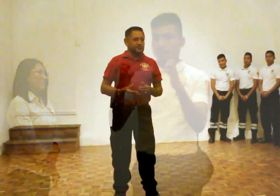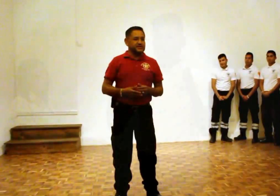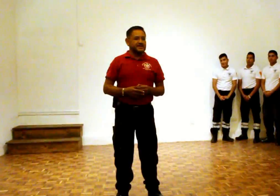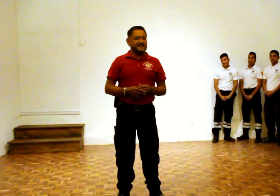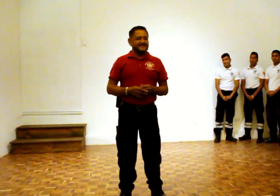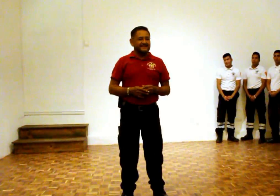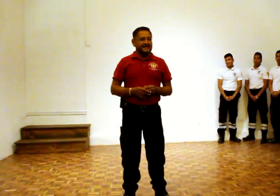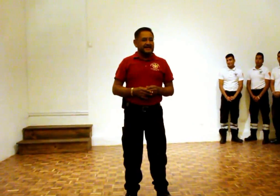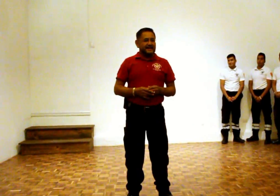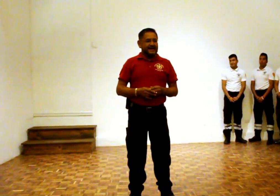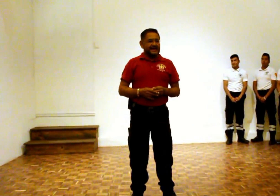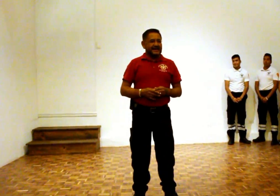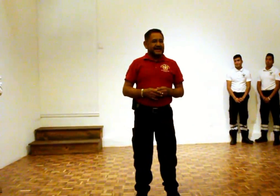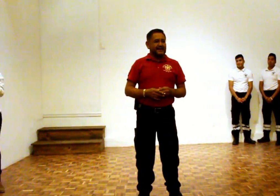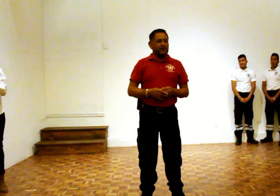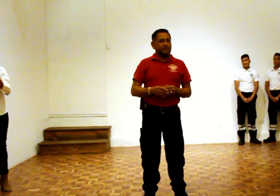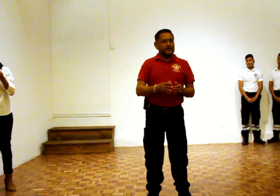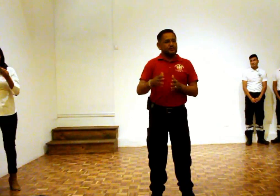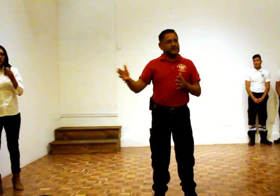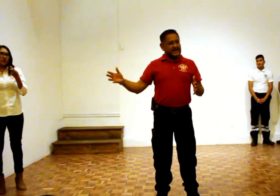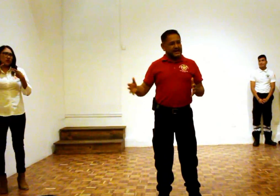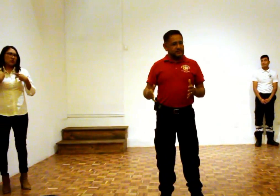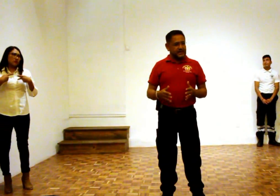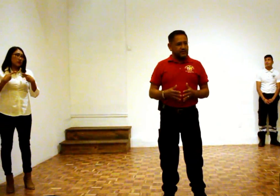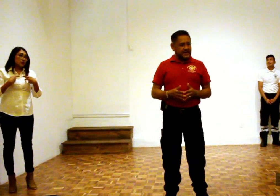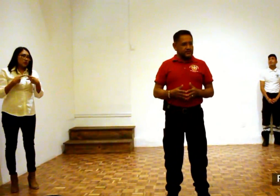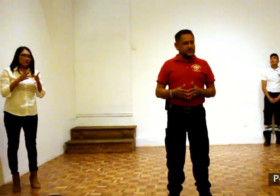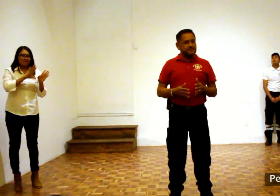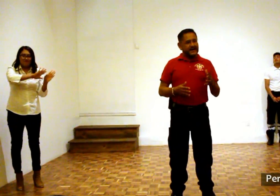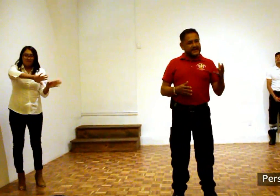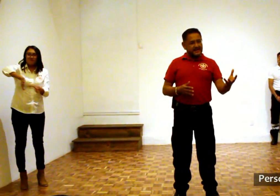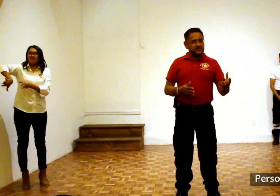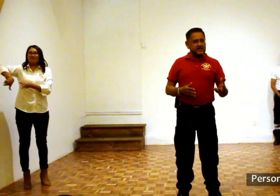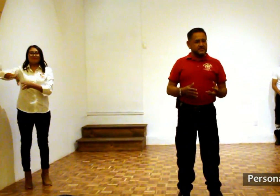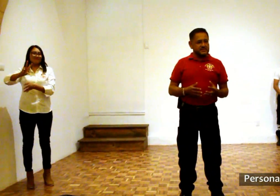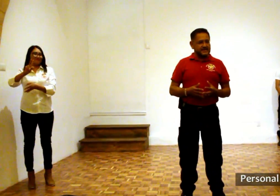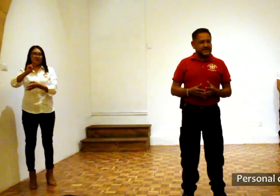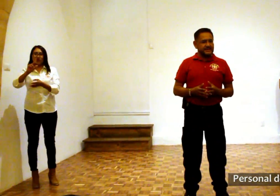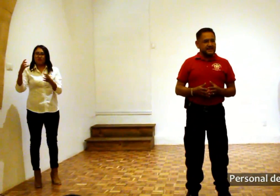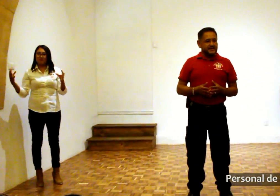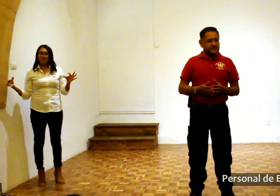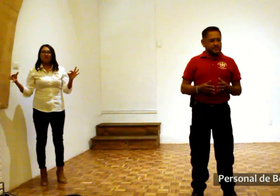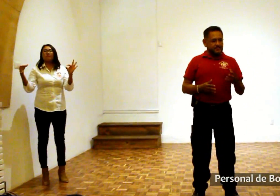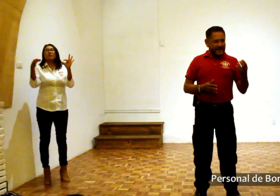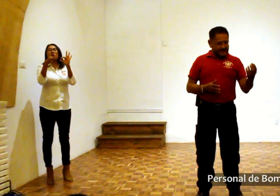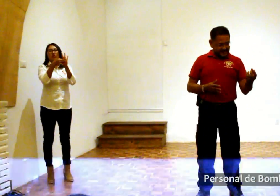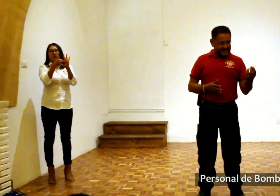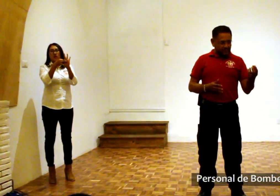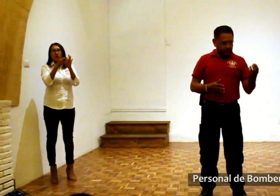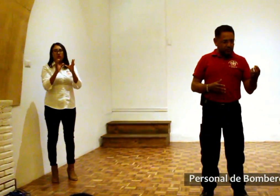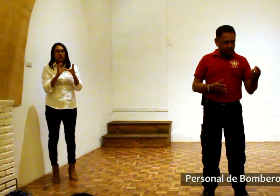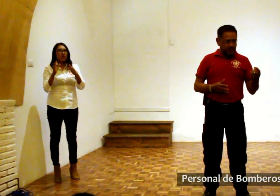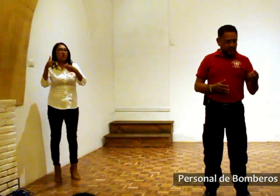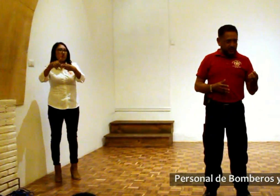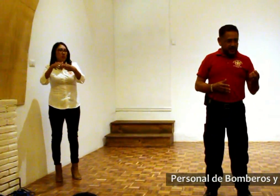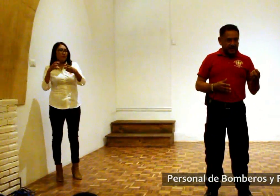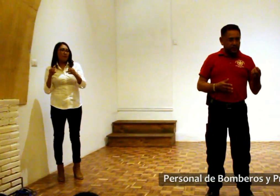Como ustedes, que no podemos dejarlos a un lado, son parte de una sociedad, son parte de un núcleo que no